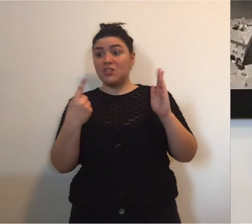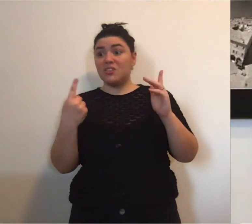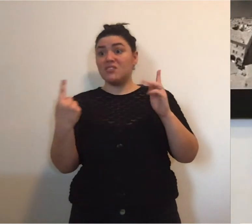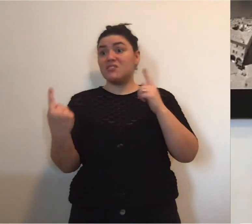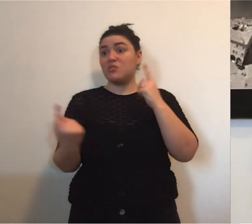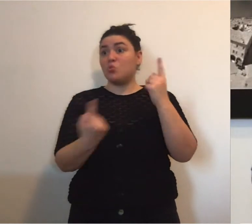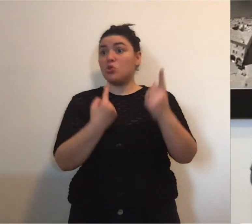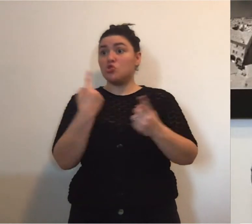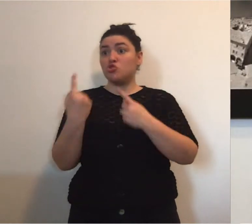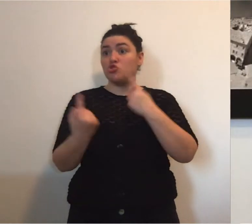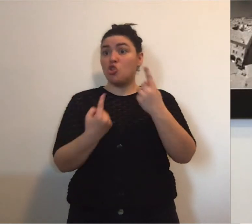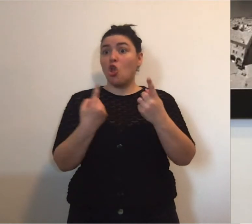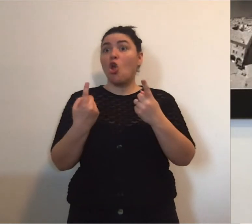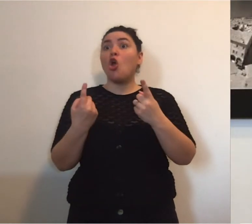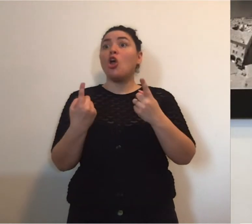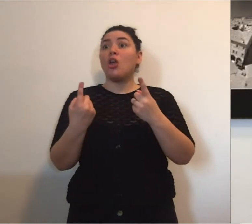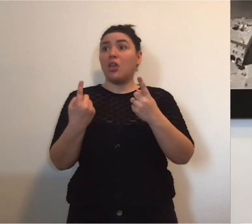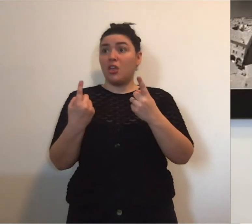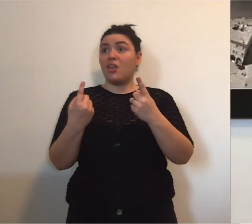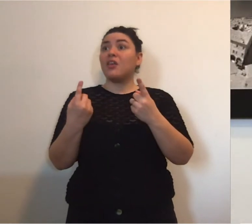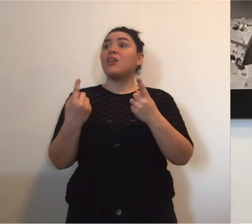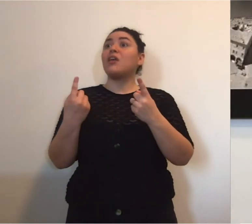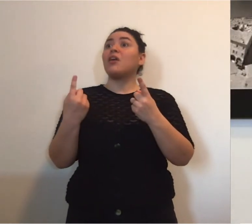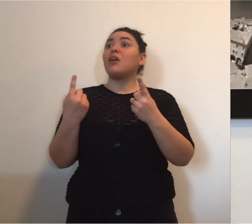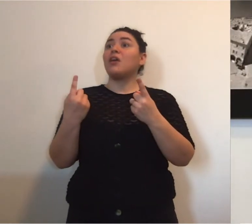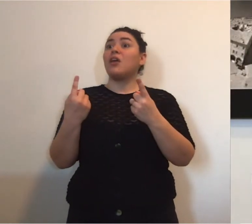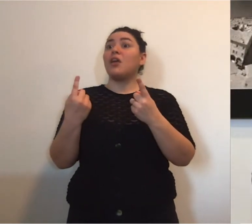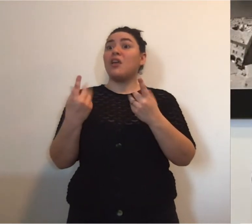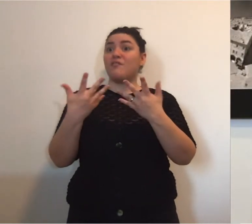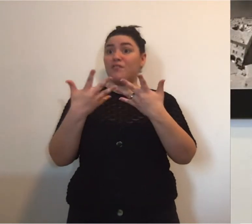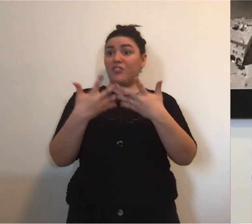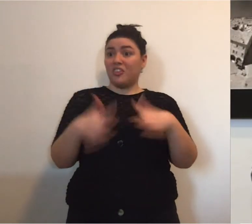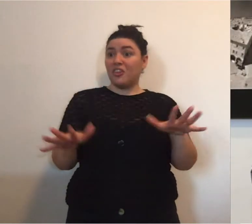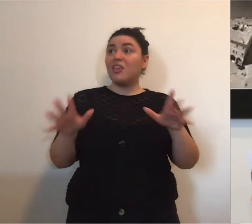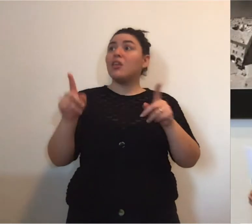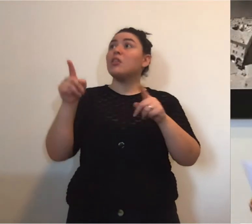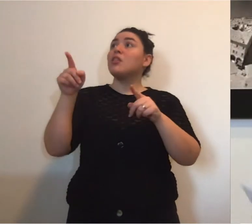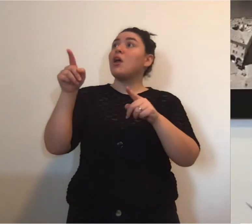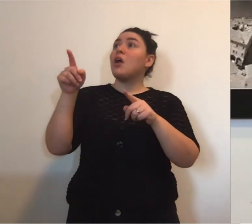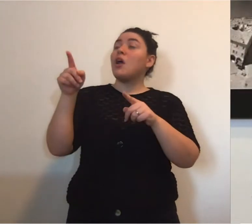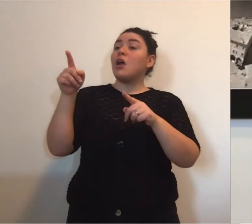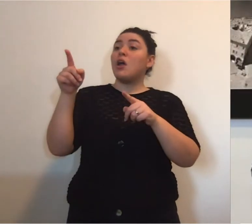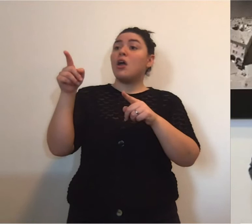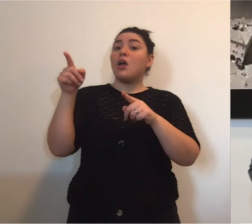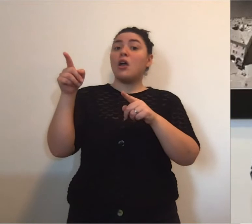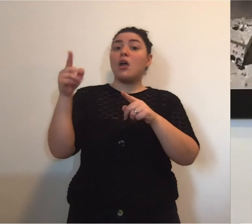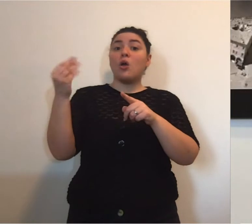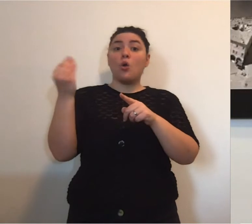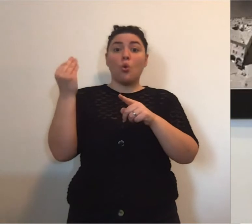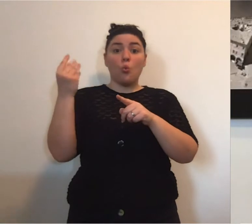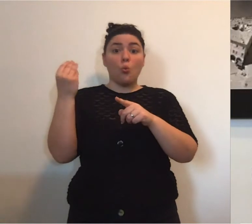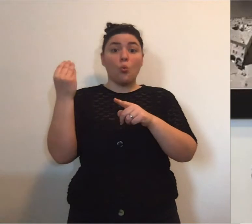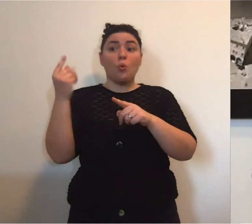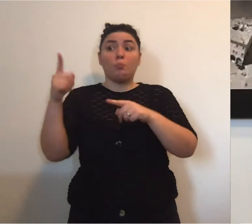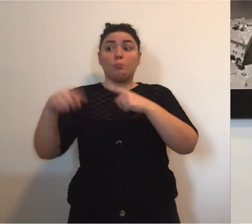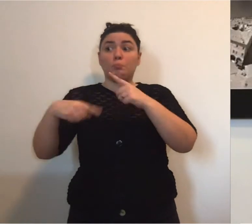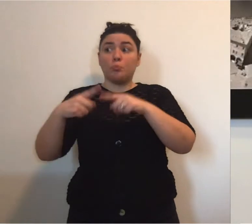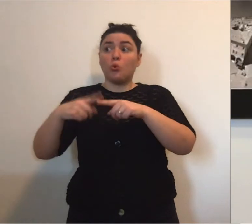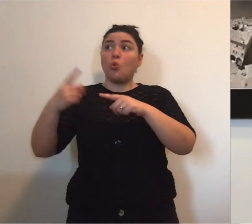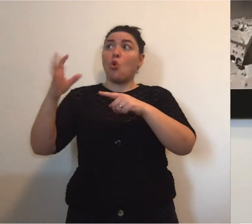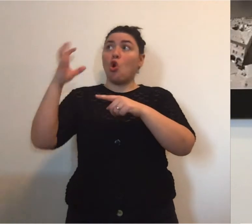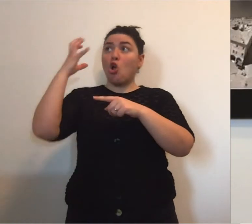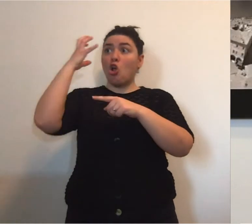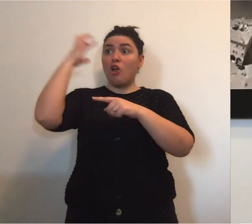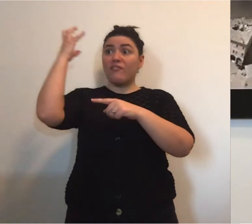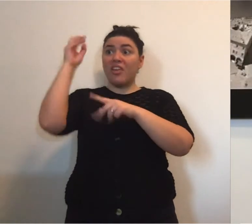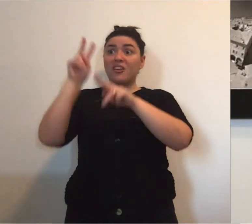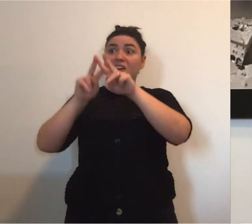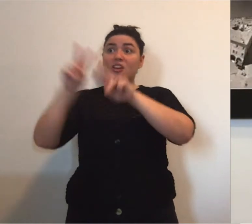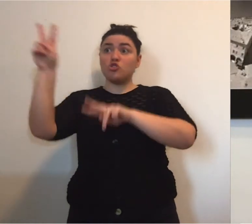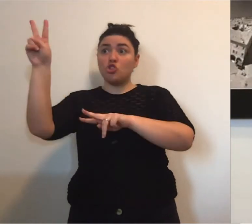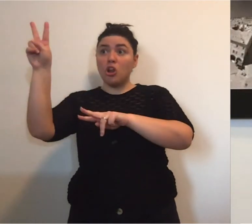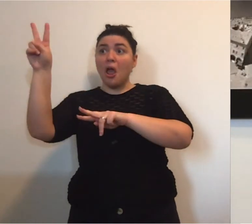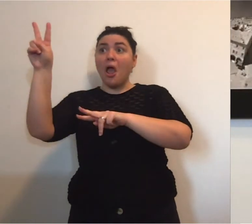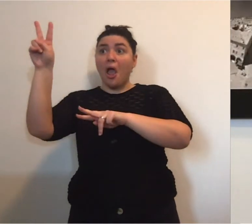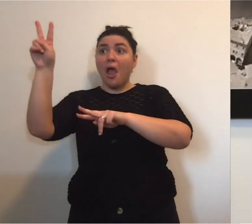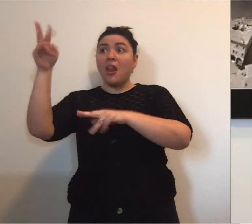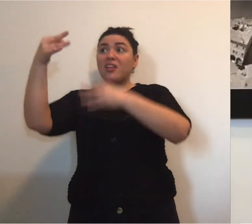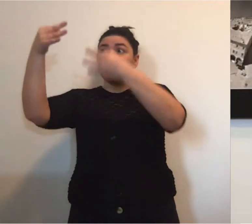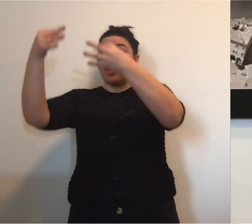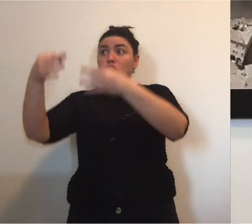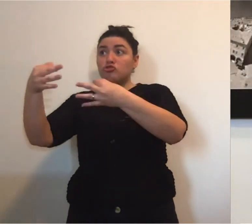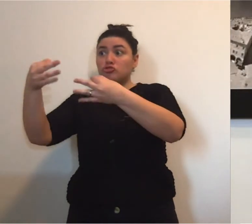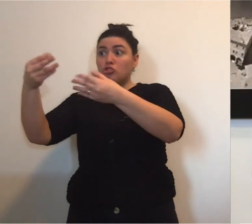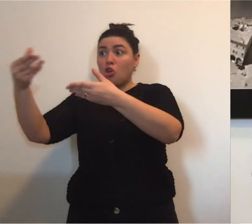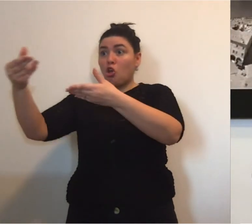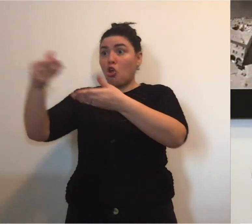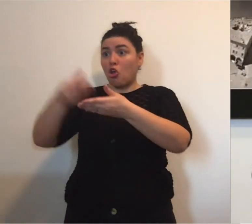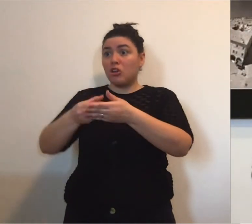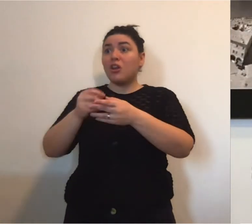difiscalizzazione che potremo mettere in campo una volta che si capirà che manovre e che elementi